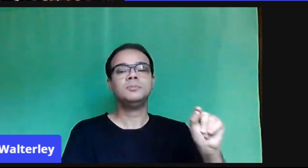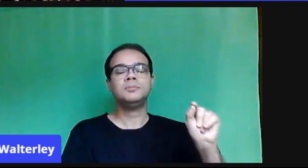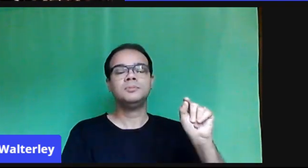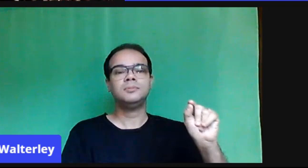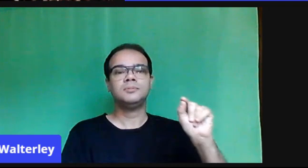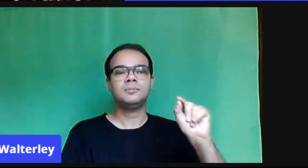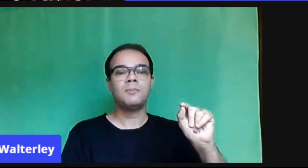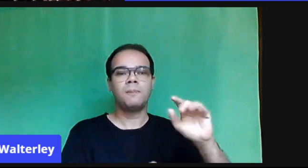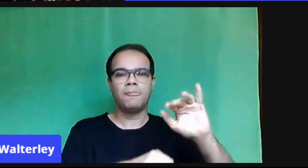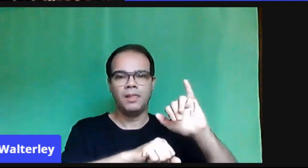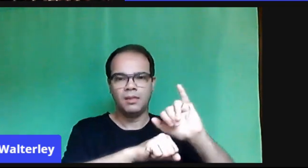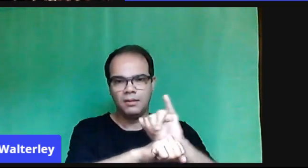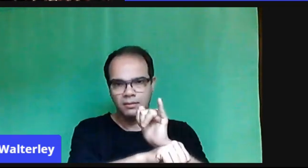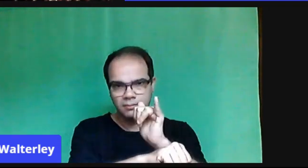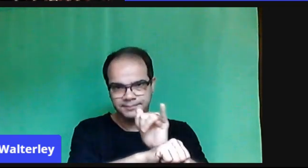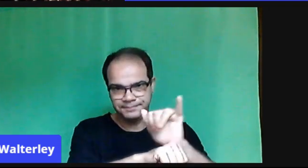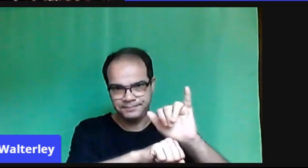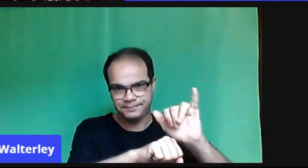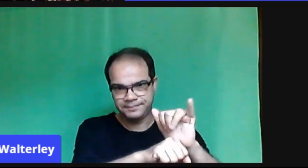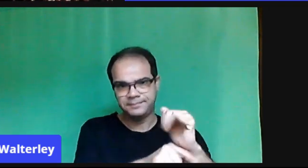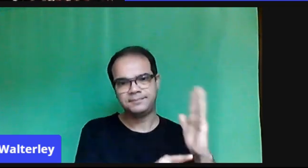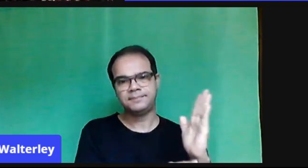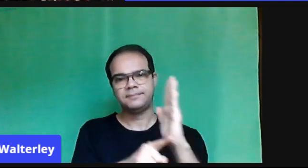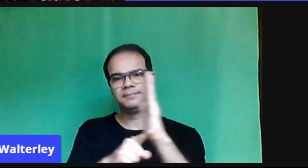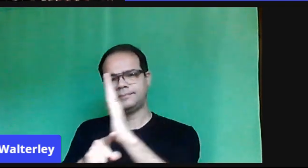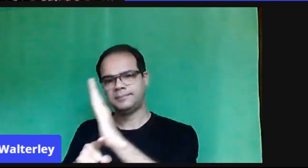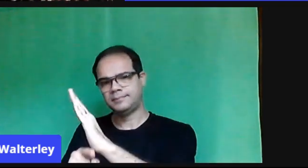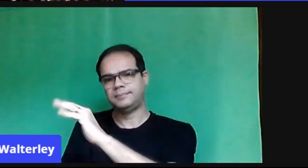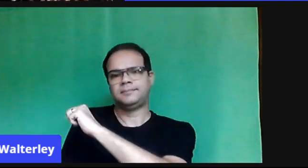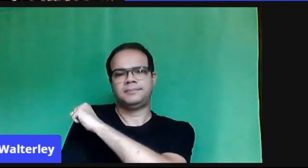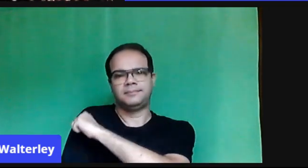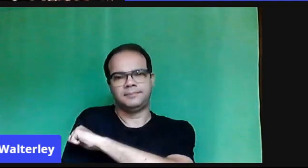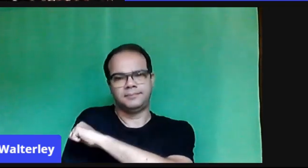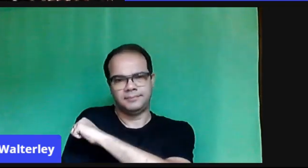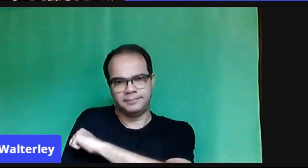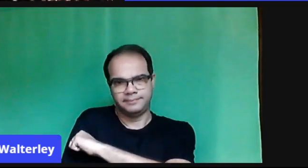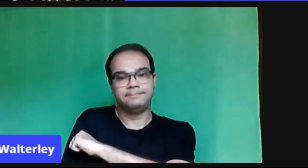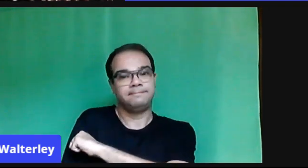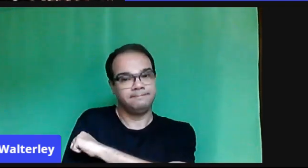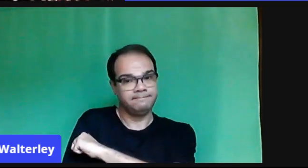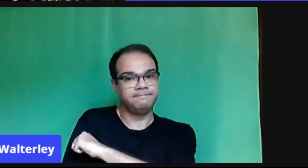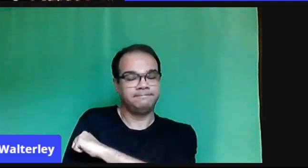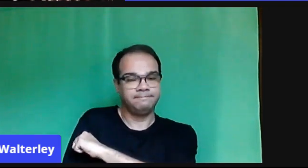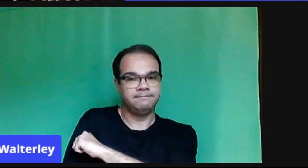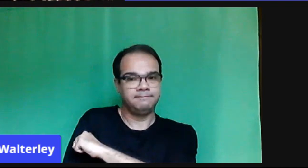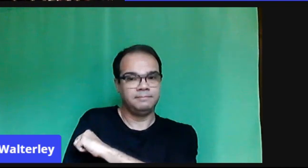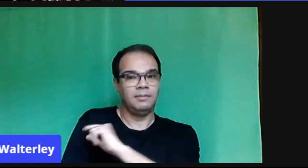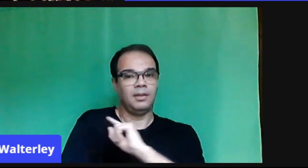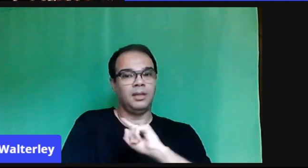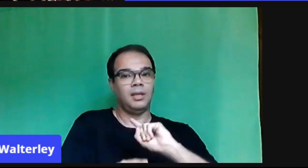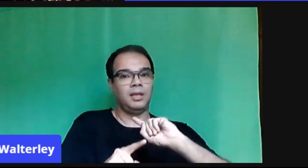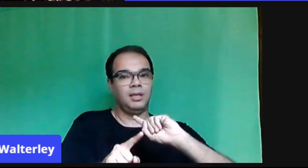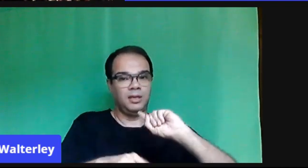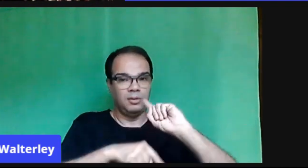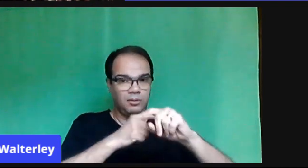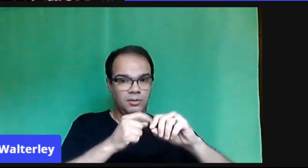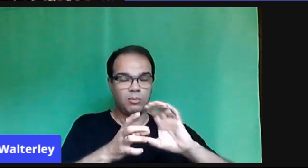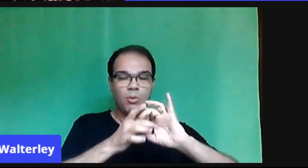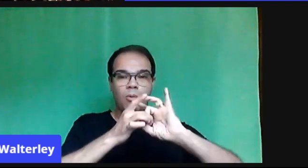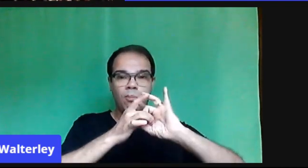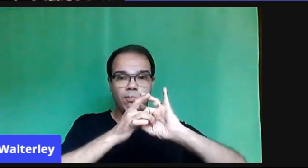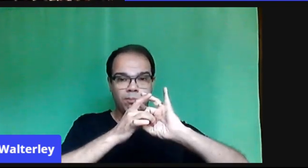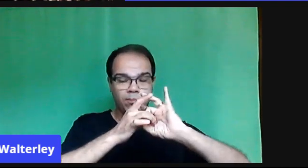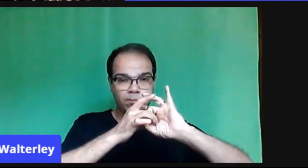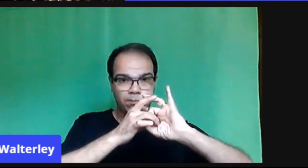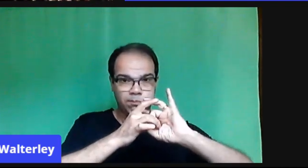estratégias, possibilidades, né? E começar a pensar também no momento pós-pandemia, porque isso vai acabar